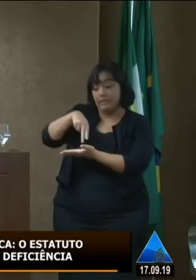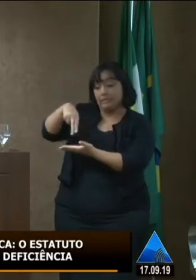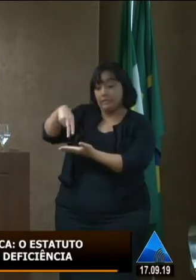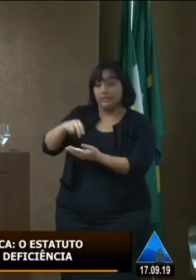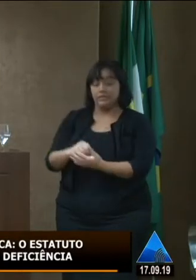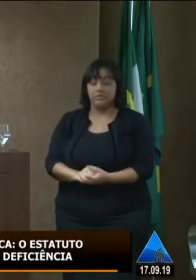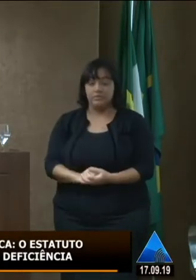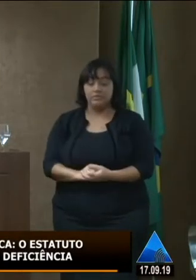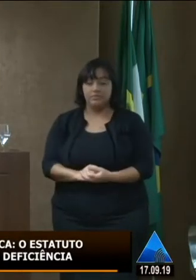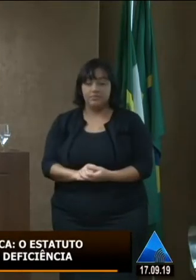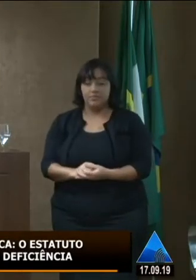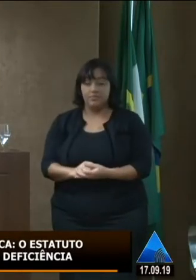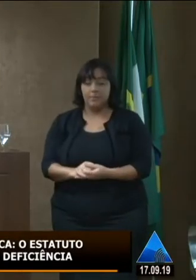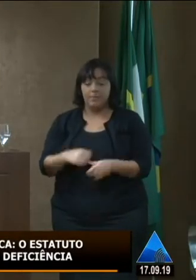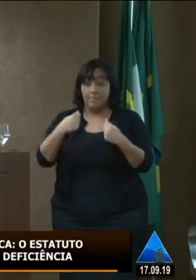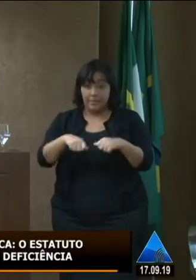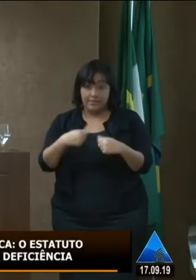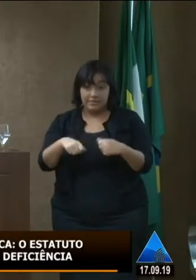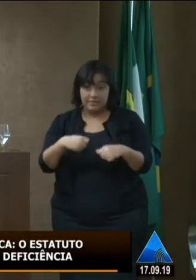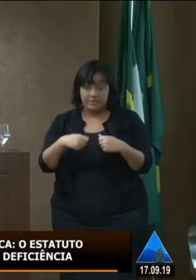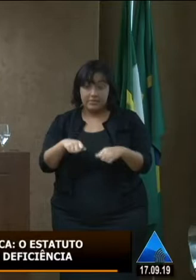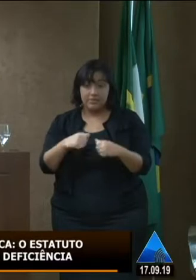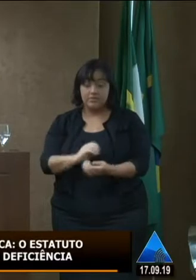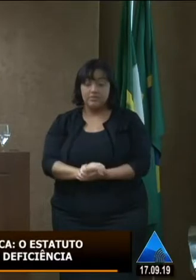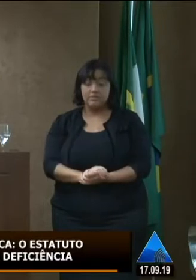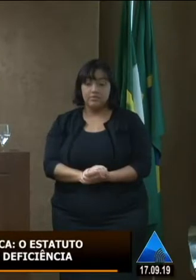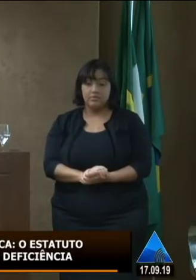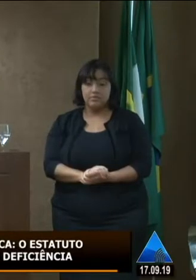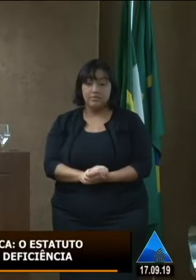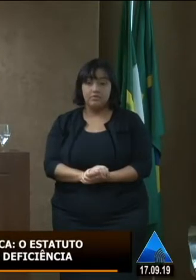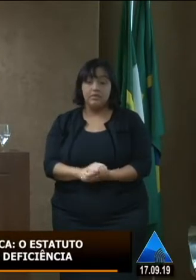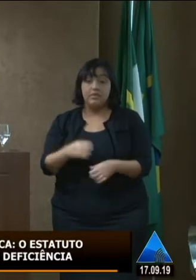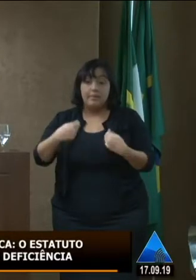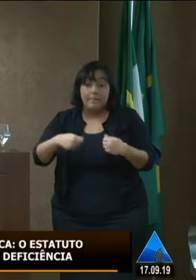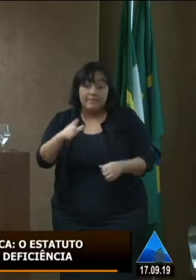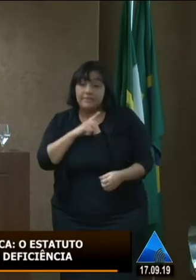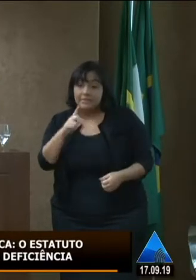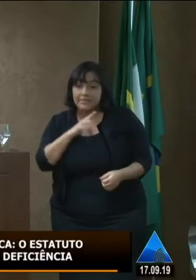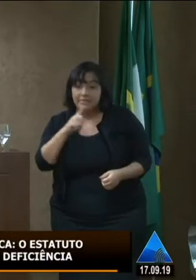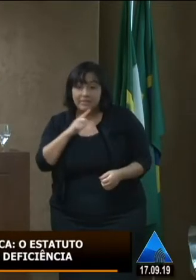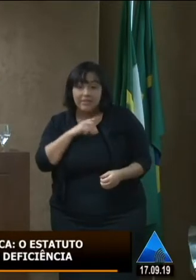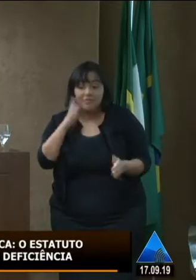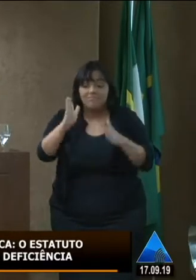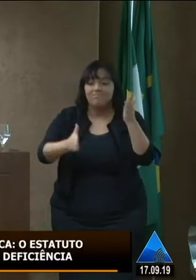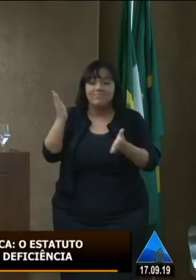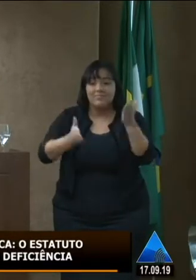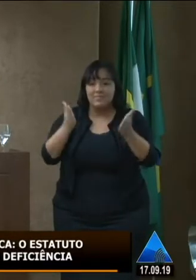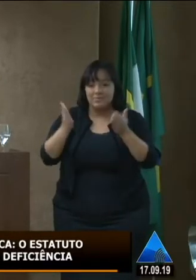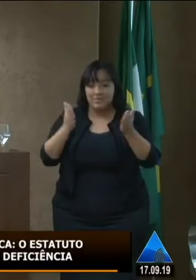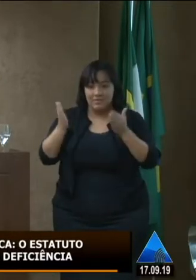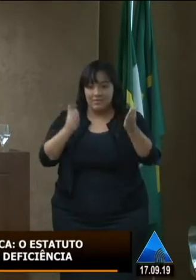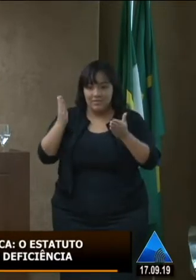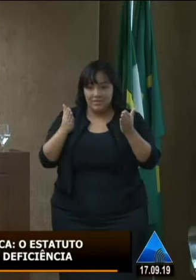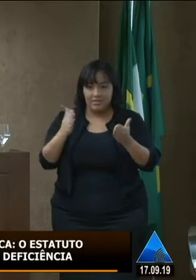que o princípio da igualdade seja de fato implementado ele tem que ter a mesma oportunidade que eu de chegar naquele lugar que eu